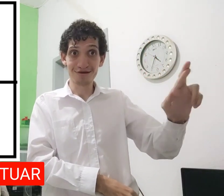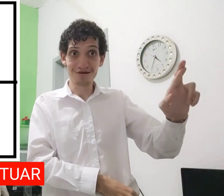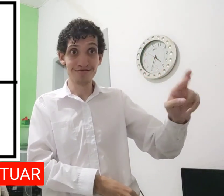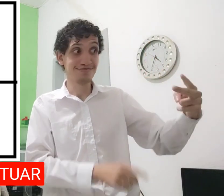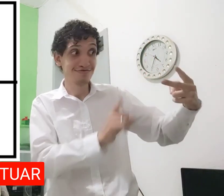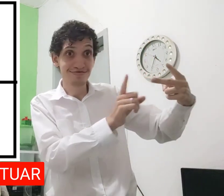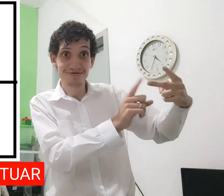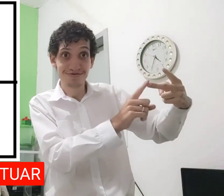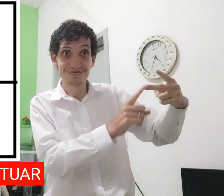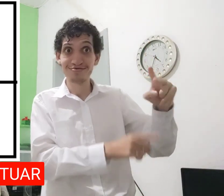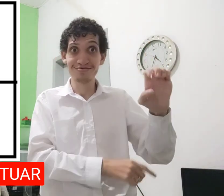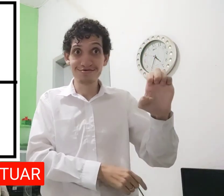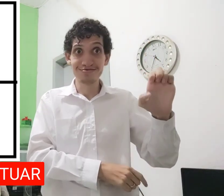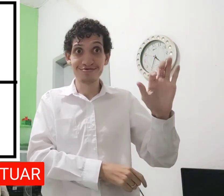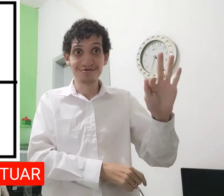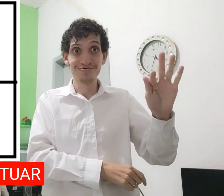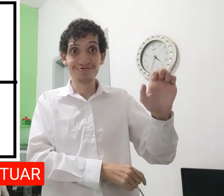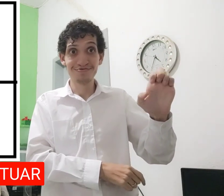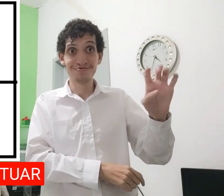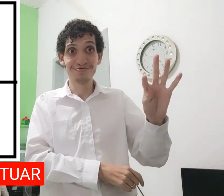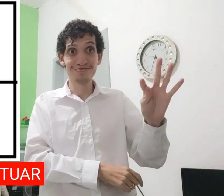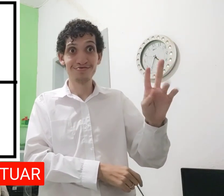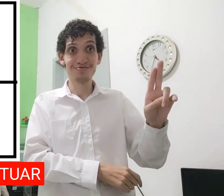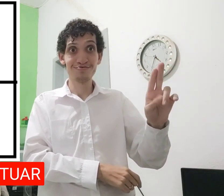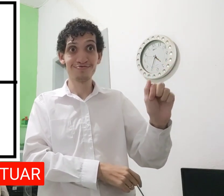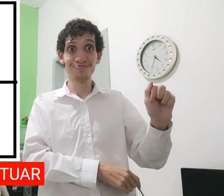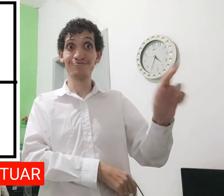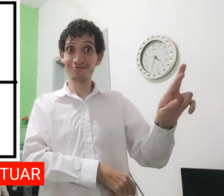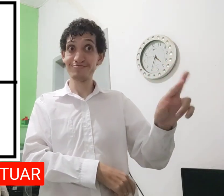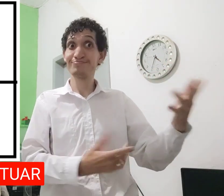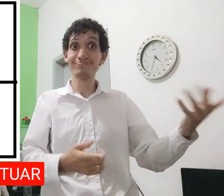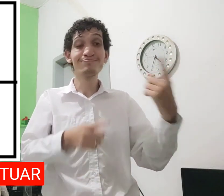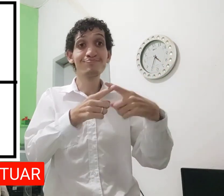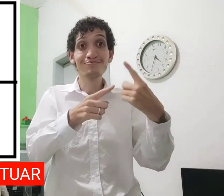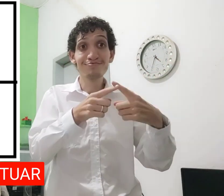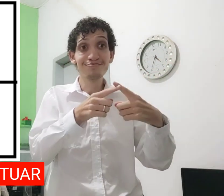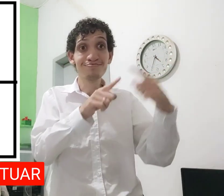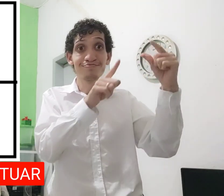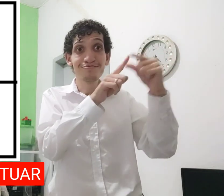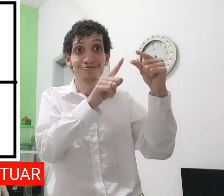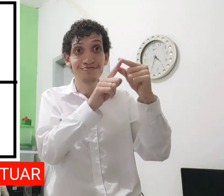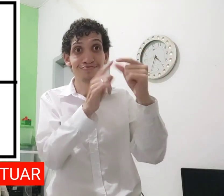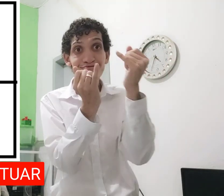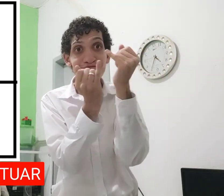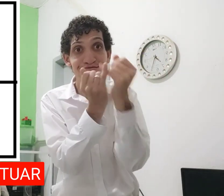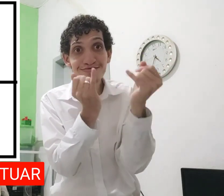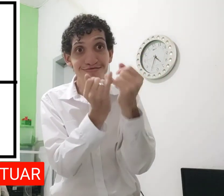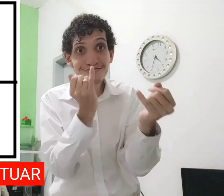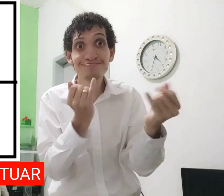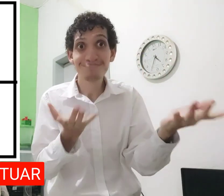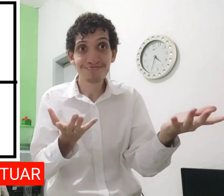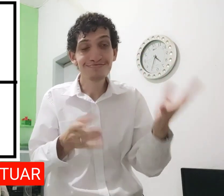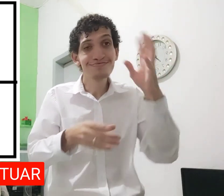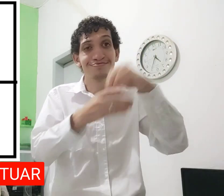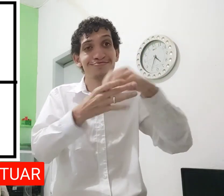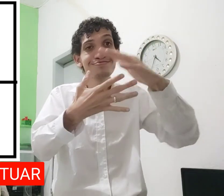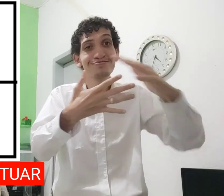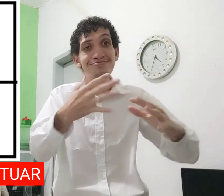realizar ou epitoar, né? Por quê? São palavras sinônimas,